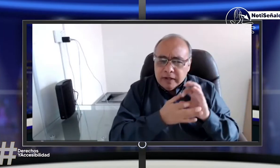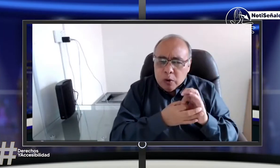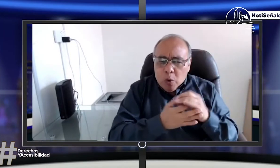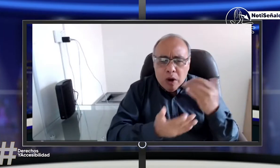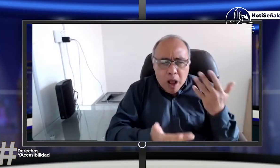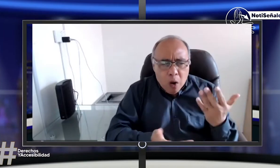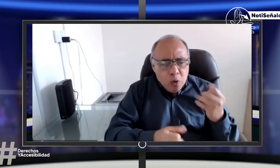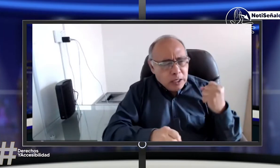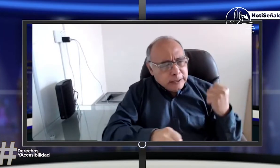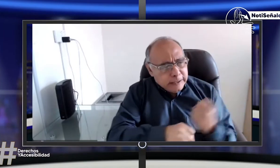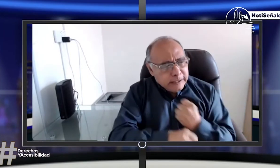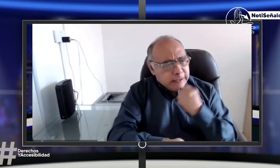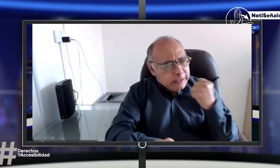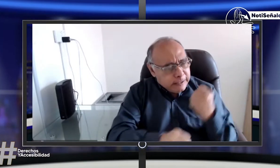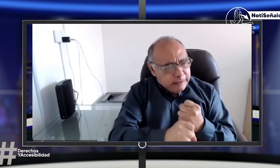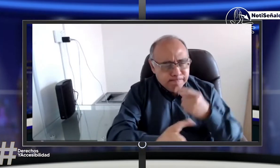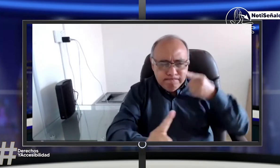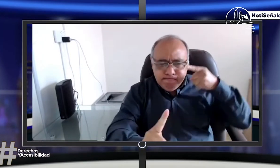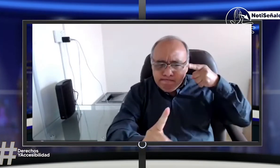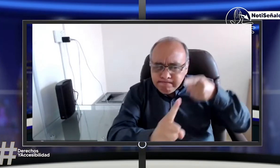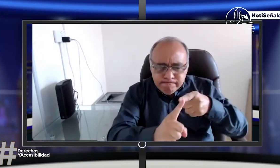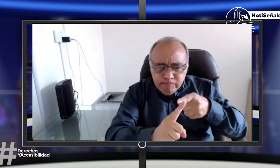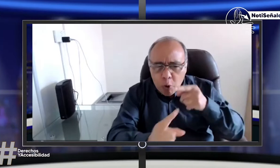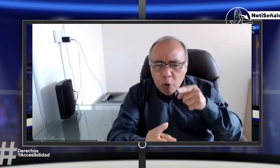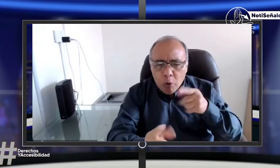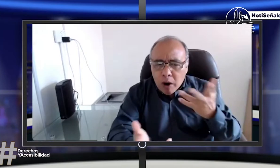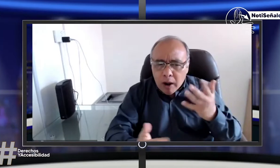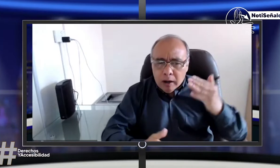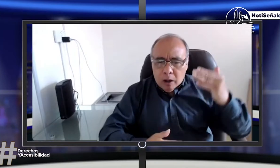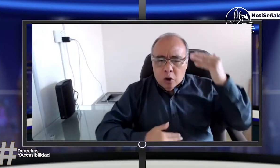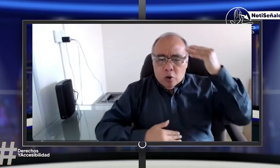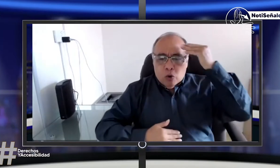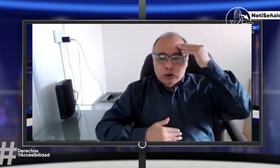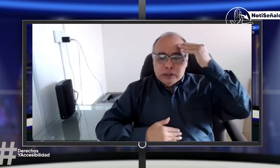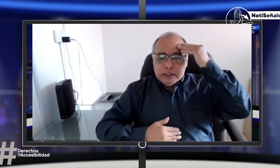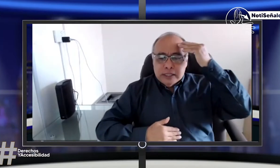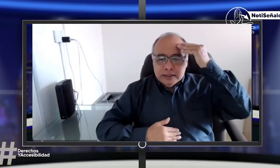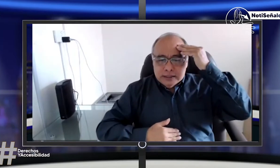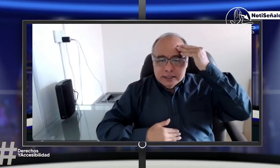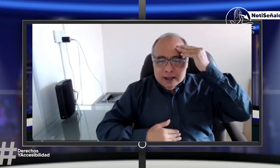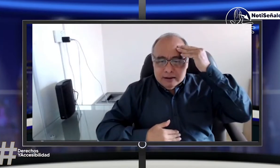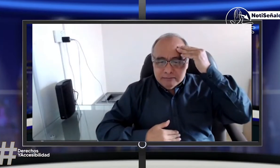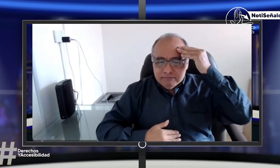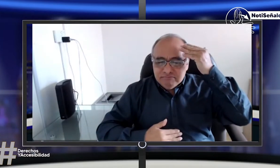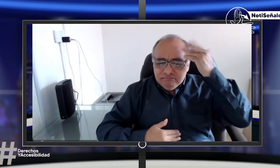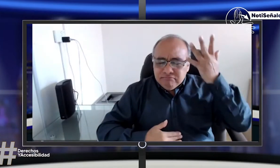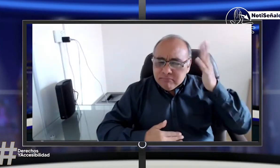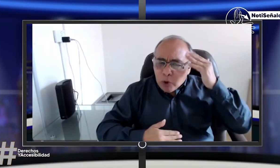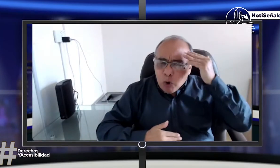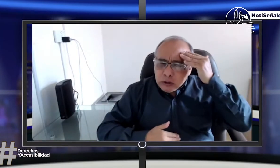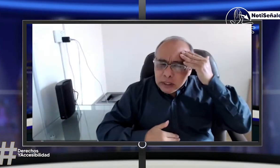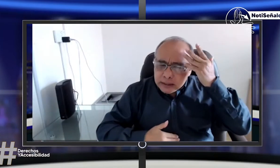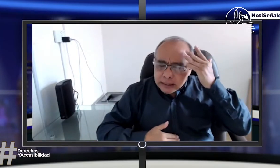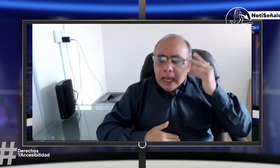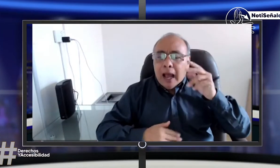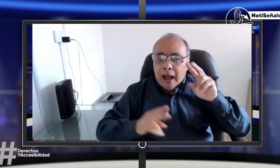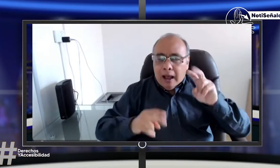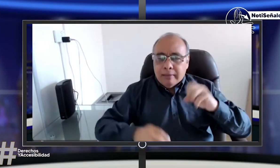hablaremos de eso también y de ese trabajo que FN School está haciendo por la toma de conciencia.